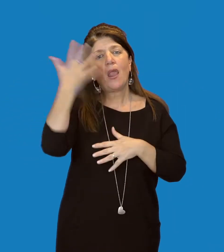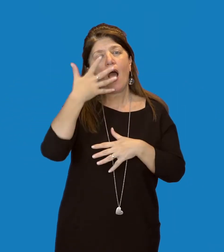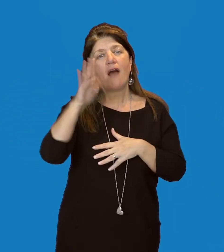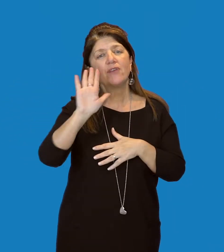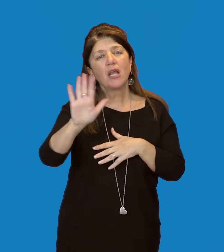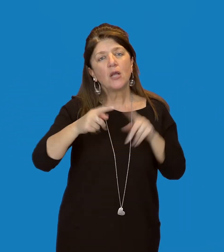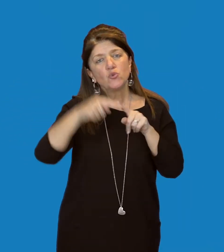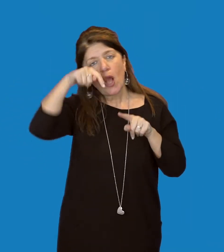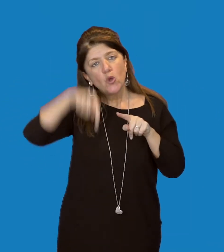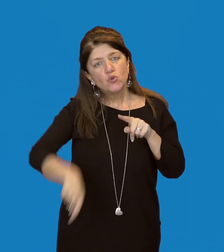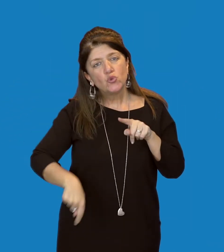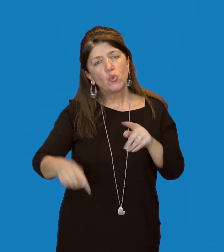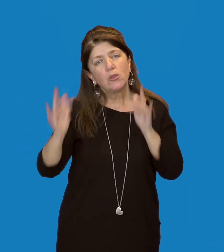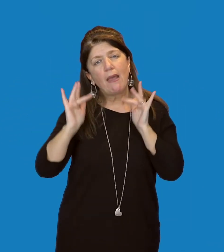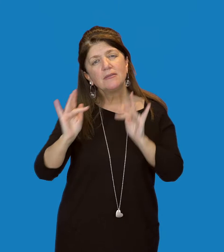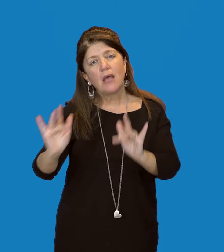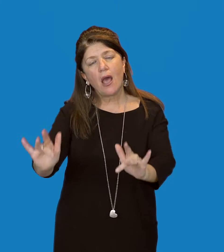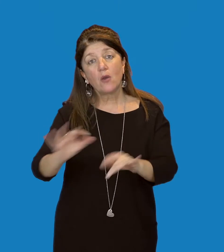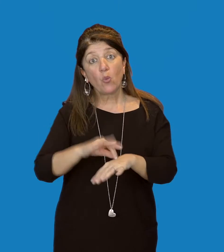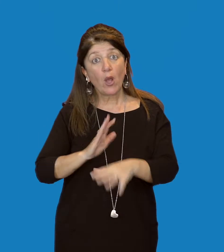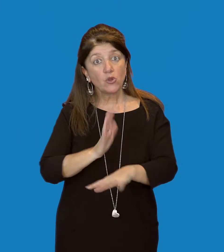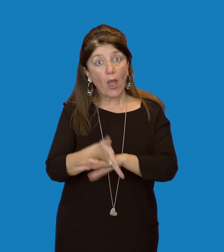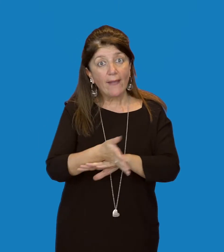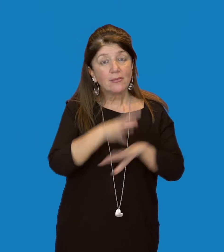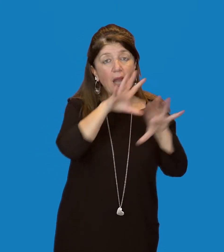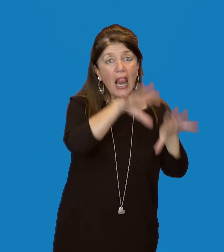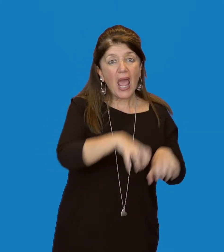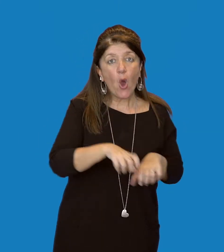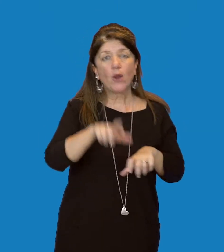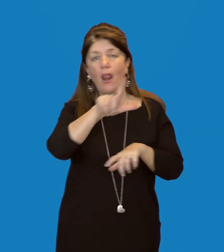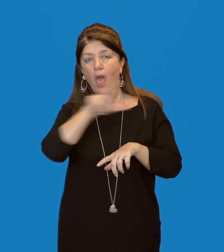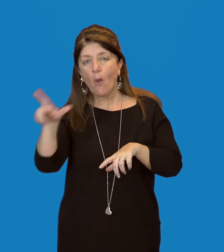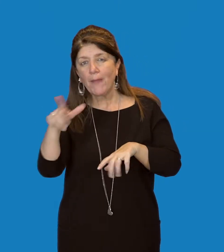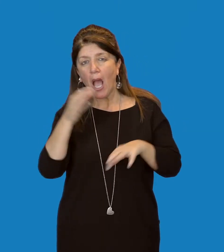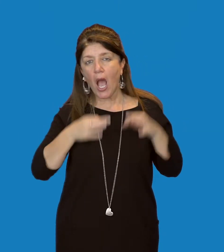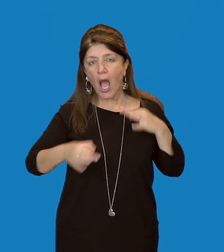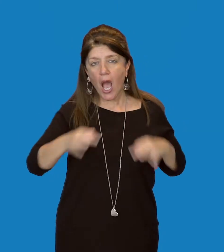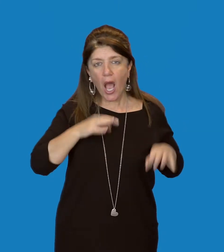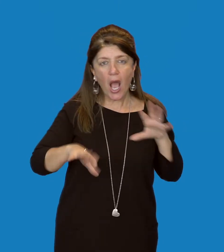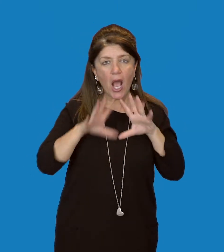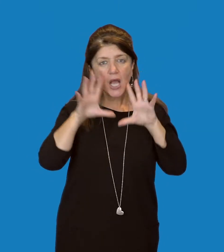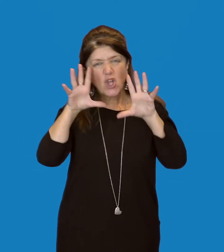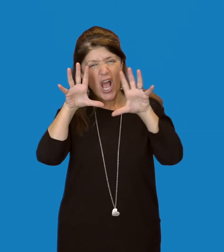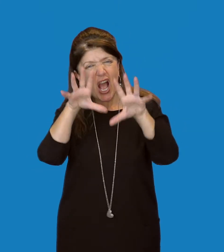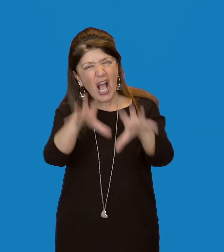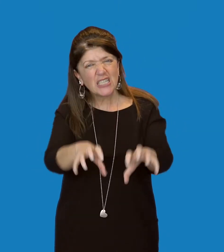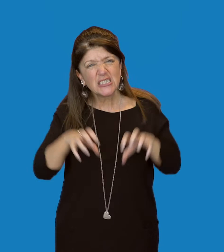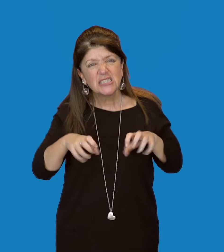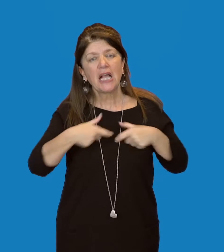All'ingresso il leone ed il leopardo, quest'ultimo illustrato nell'atto di trascinare una preda che ha da poco catturato,